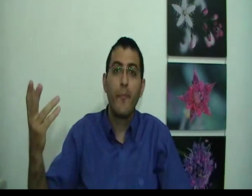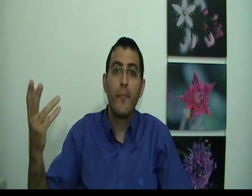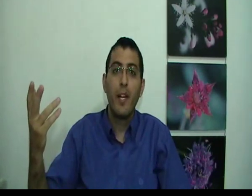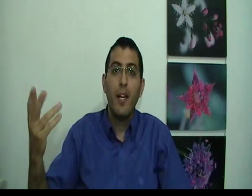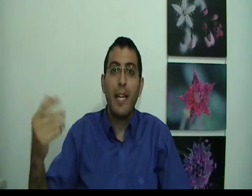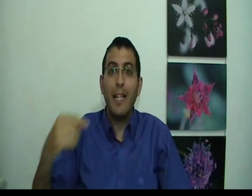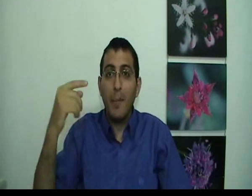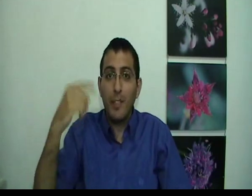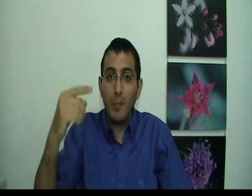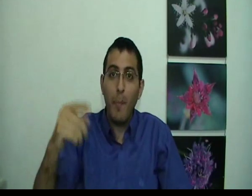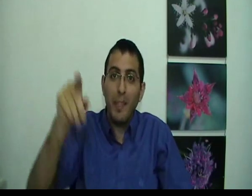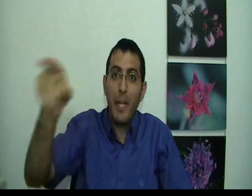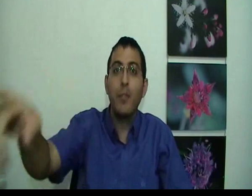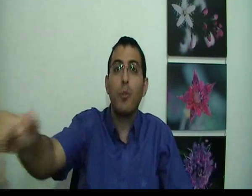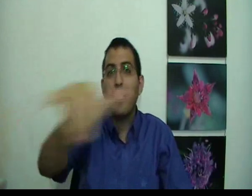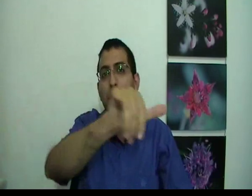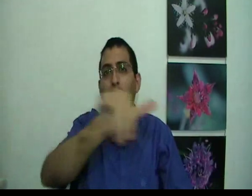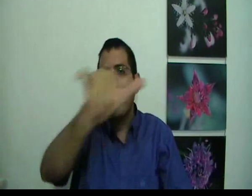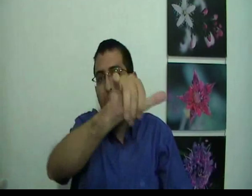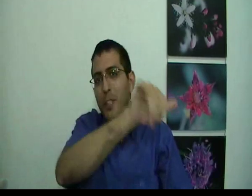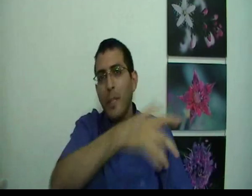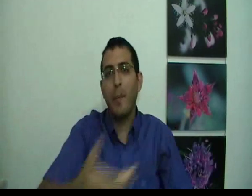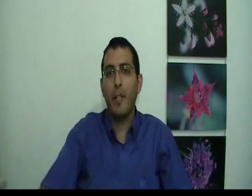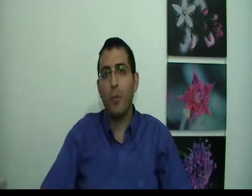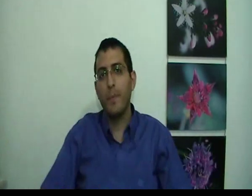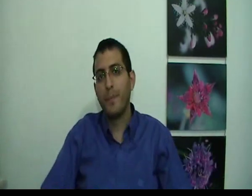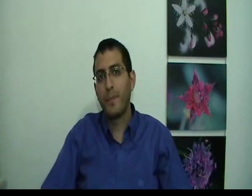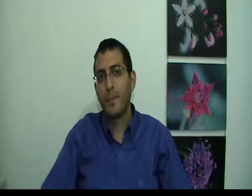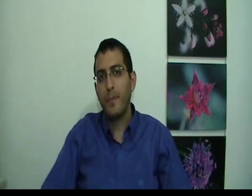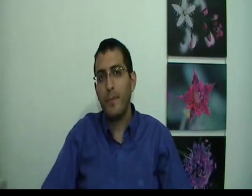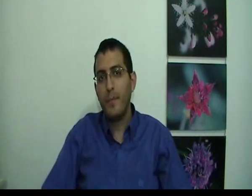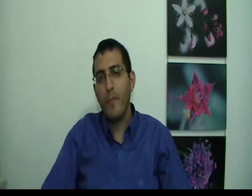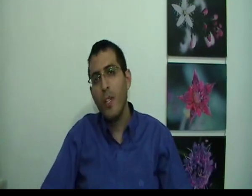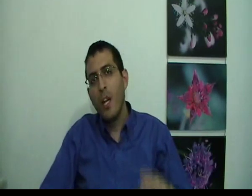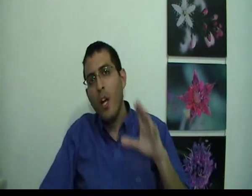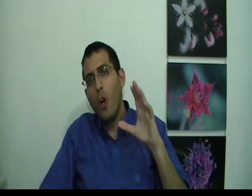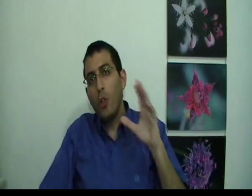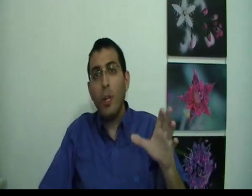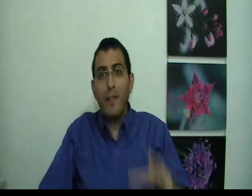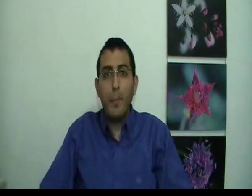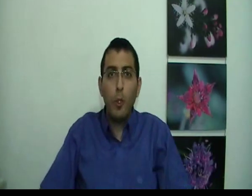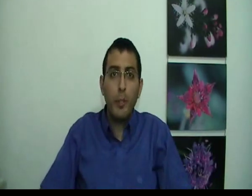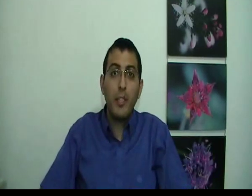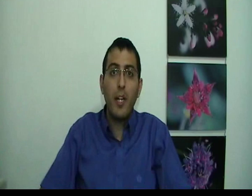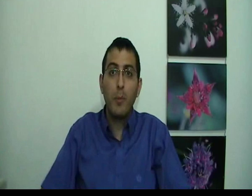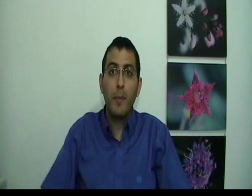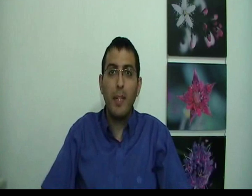כי האדם עצמו מדמיין את אותו אדם שמדבר איתו אותו הדבר בדיוק בשעת החלום כשבן אדם